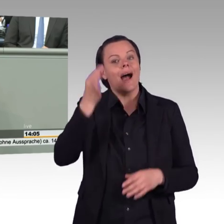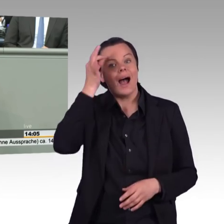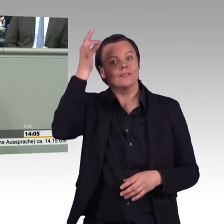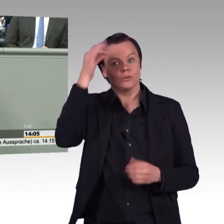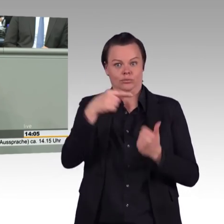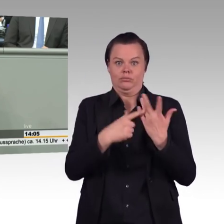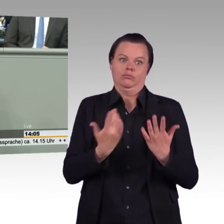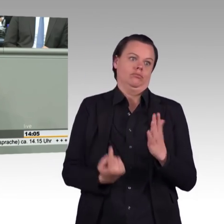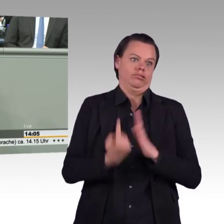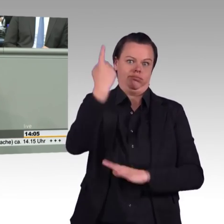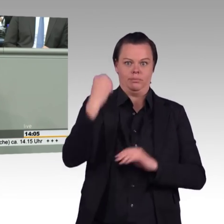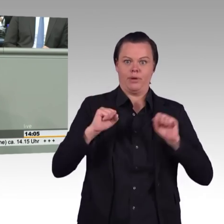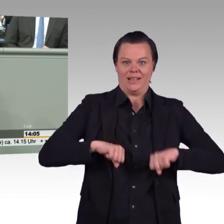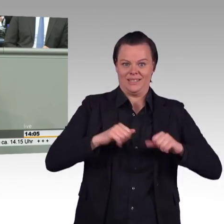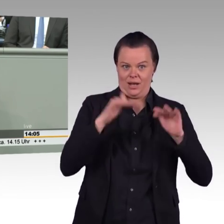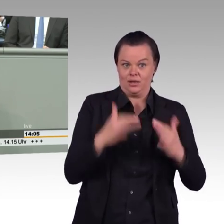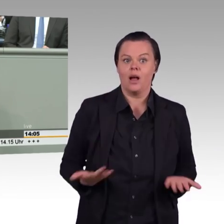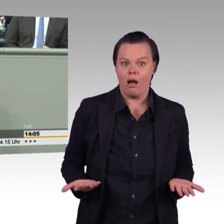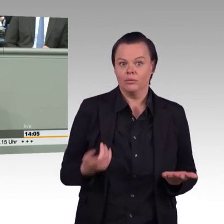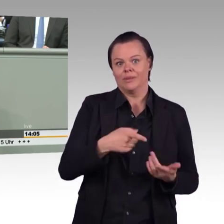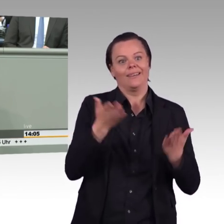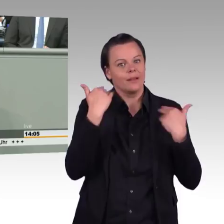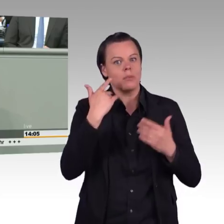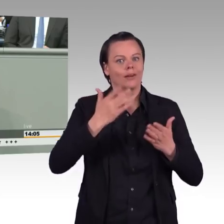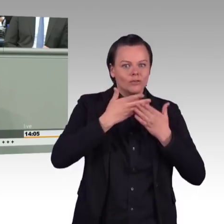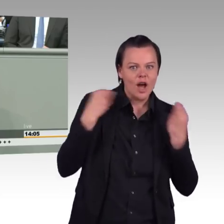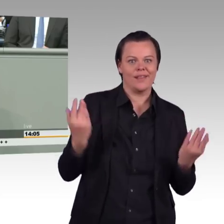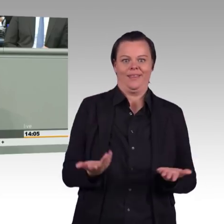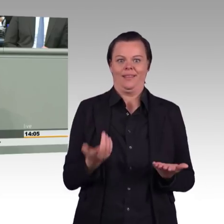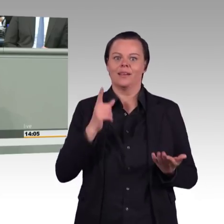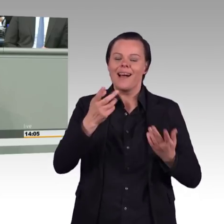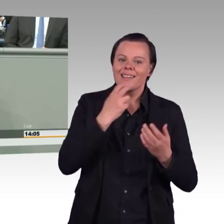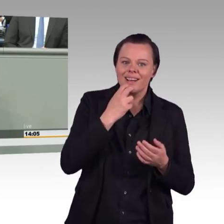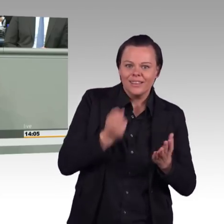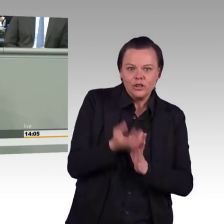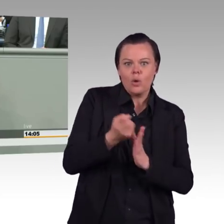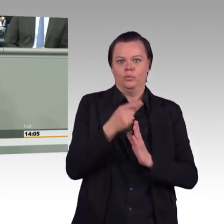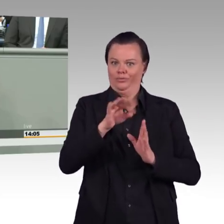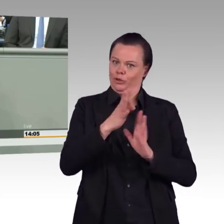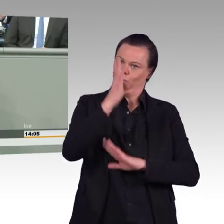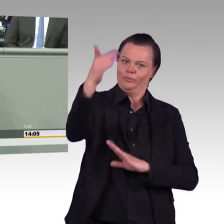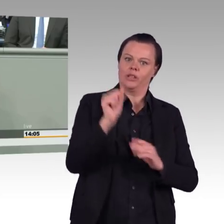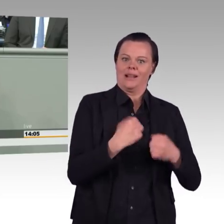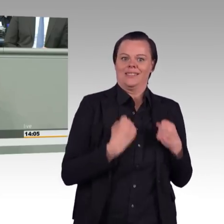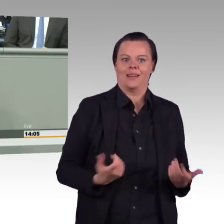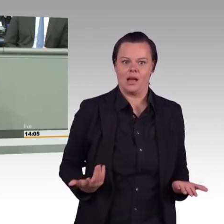Umverteilungsmechanismen als CO2-Steuer. Wir wollen Anreize und marktwirtschaftliche Instrumente wie